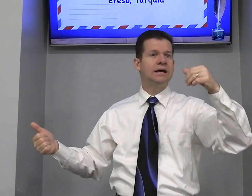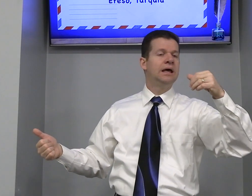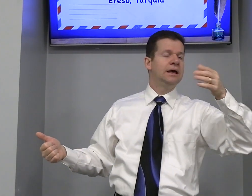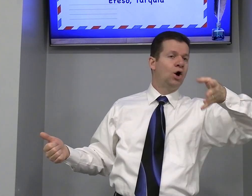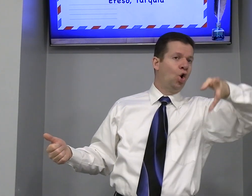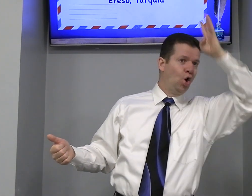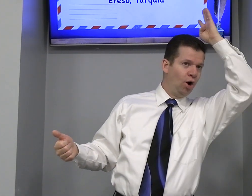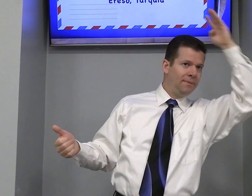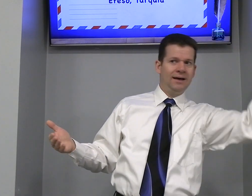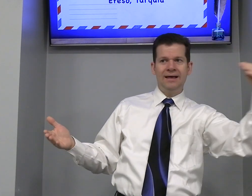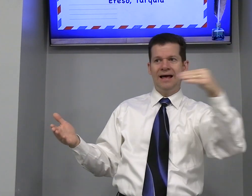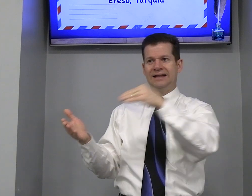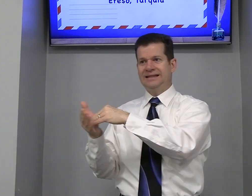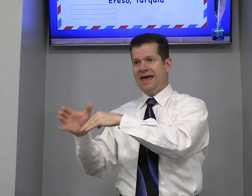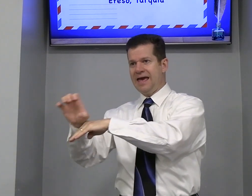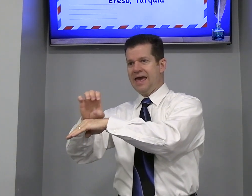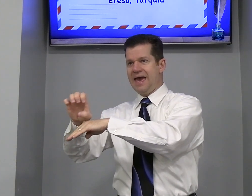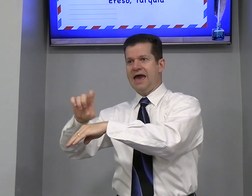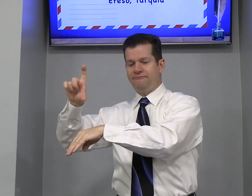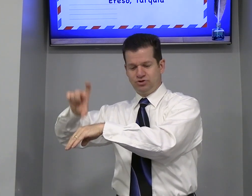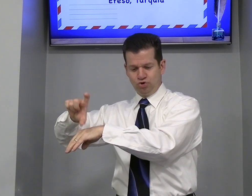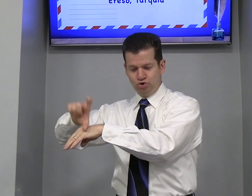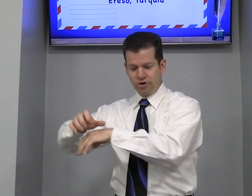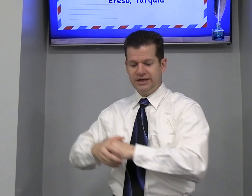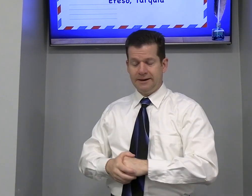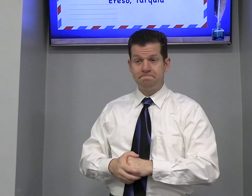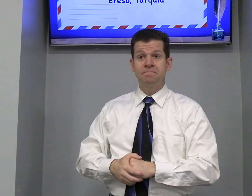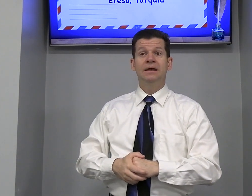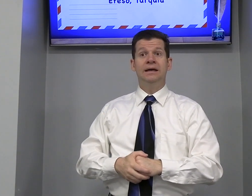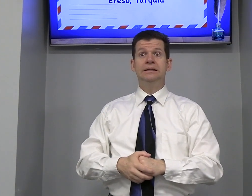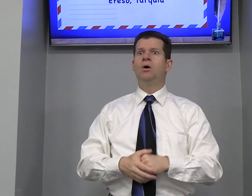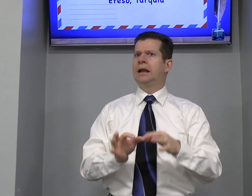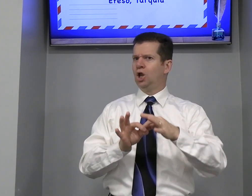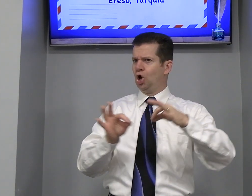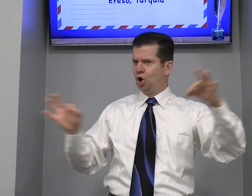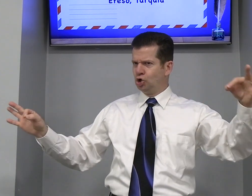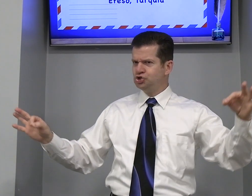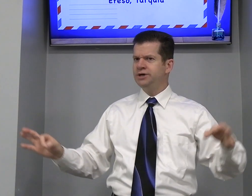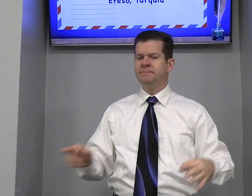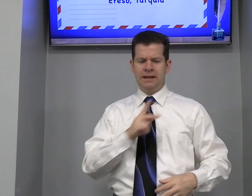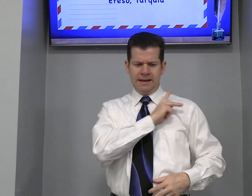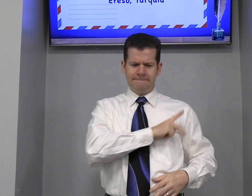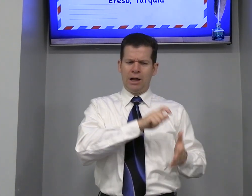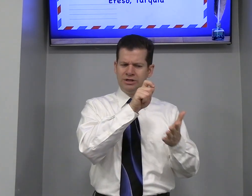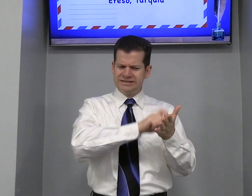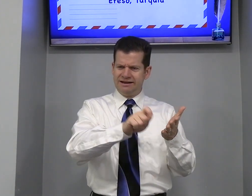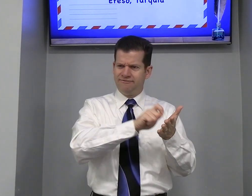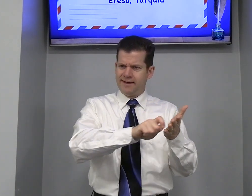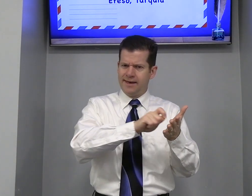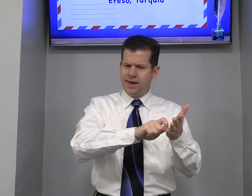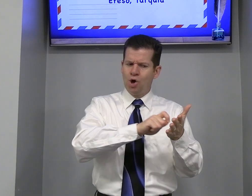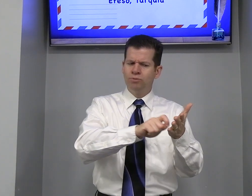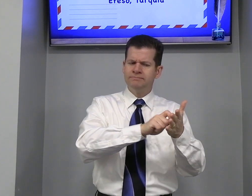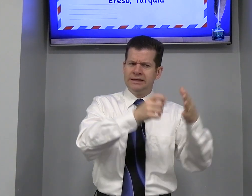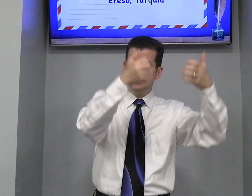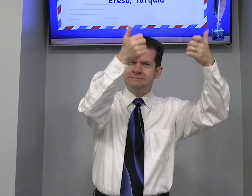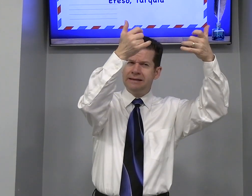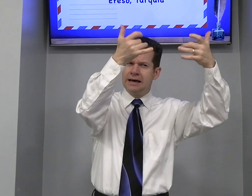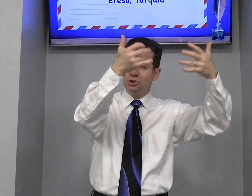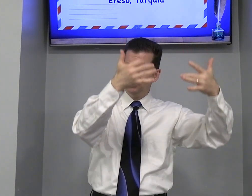Roma até Éfeso, Turquia Então, era longe Paulo escreveu, explicando